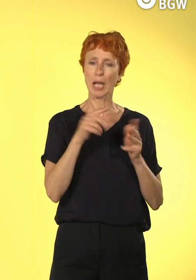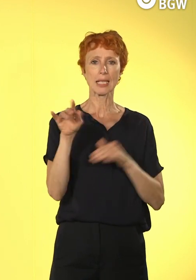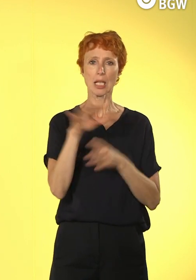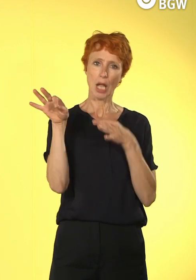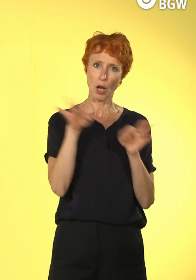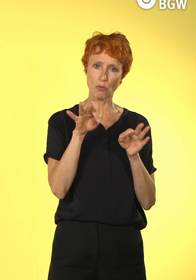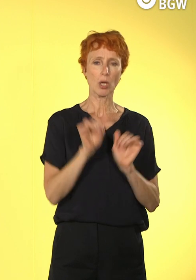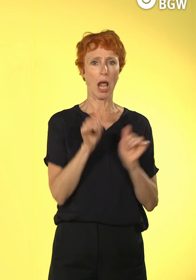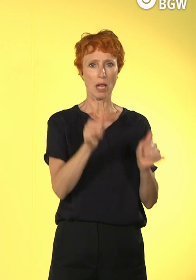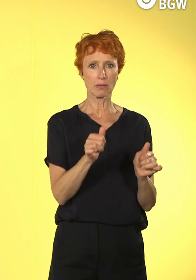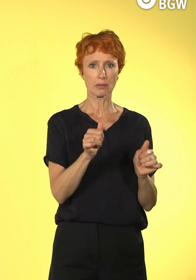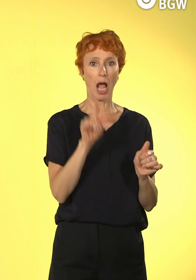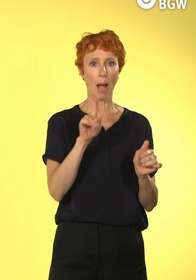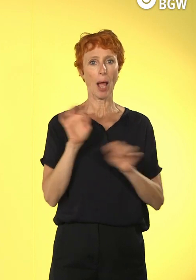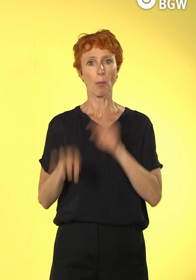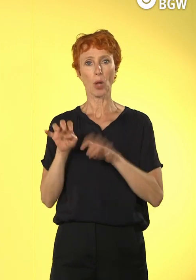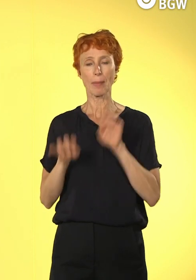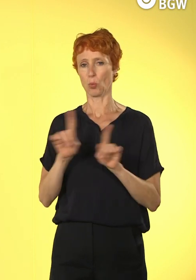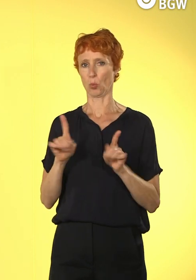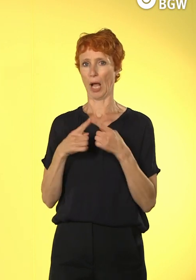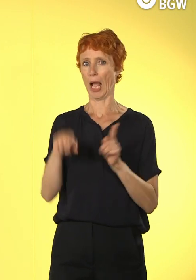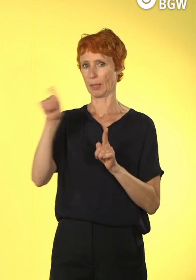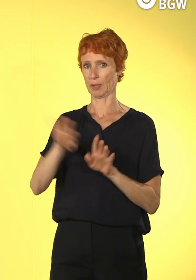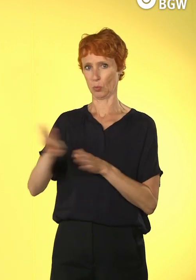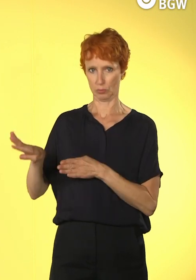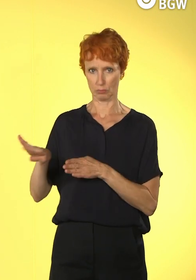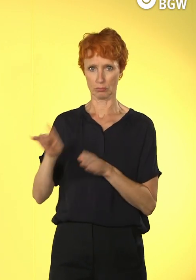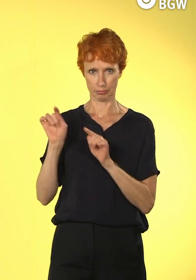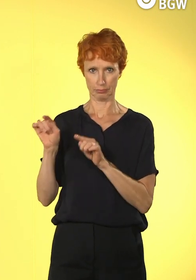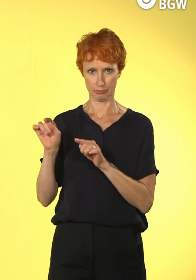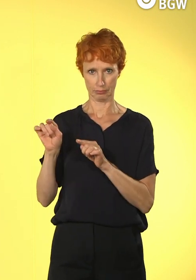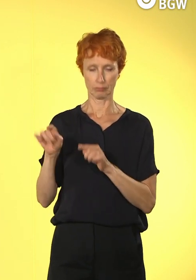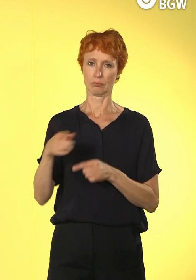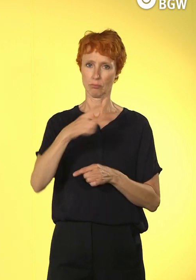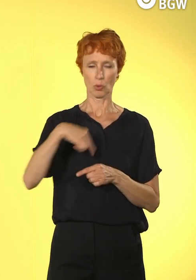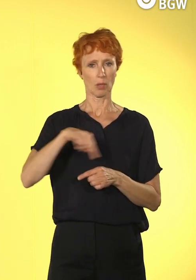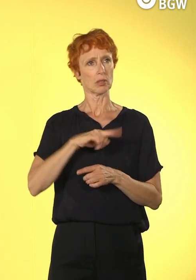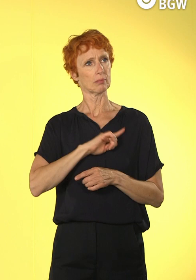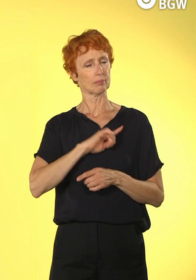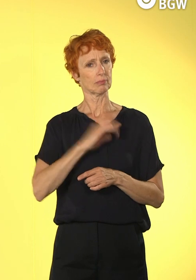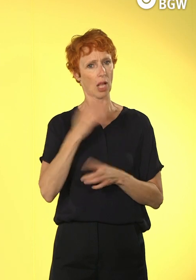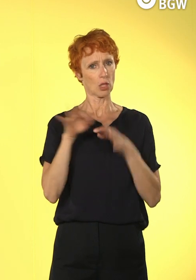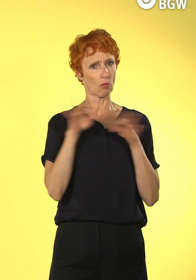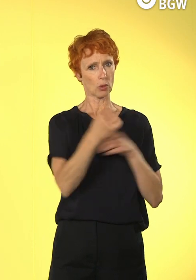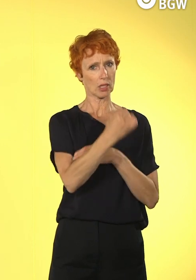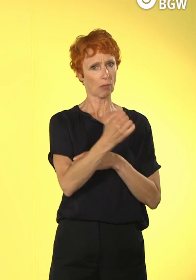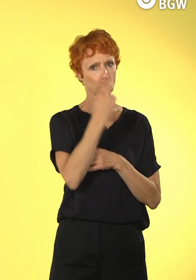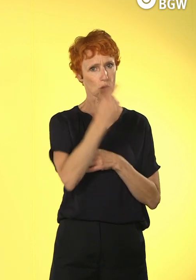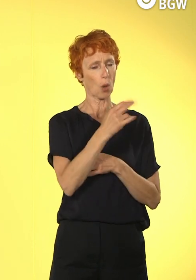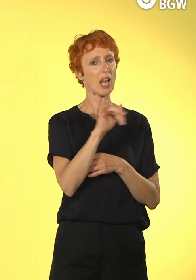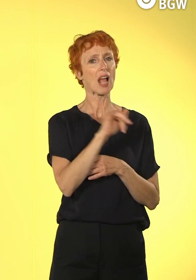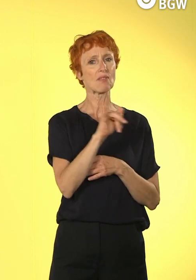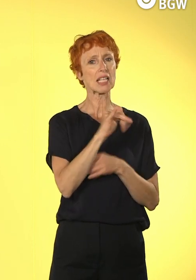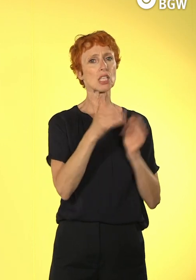dann andere und ich bin darauf angewiesen, vielleicht auch als Führungskraft, ein System zu finden, das intuitiv ist, das benutzerfreundlich ist,